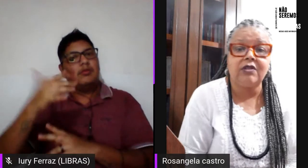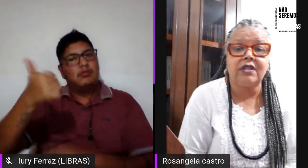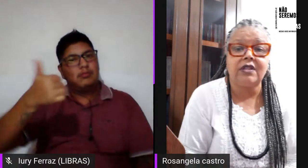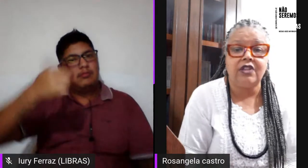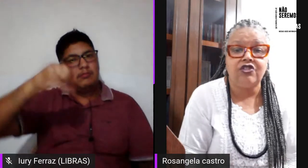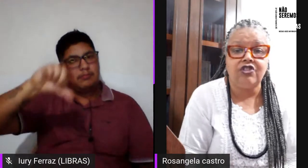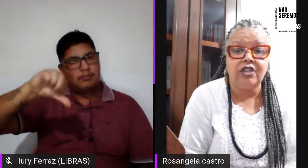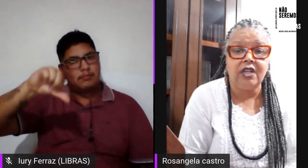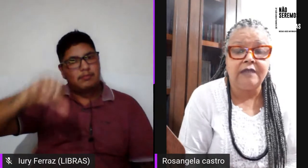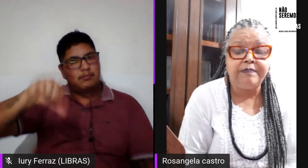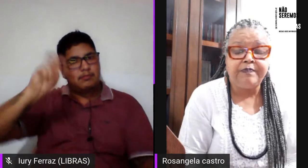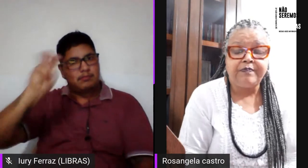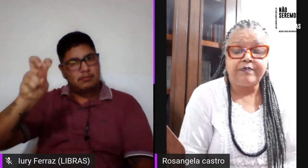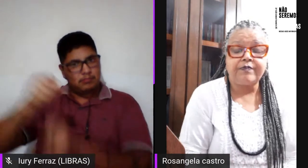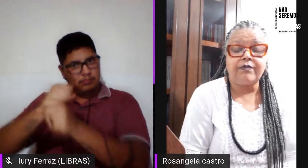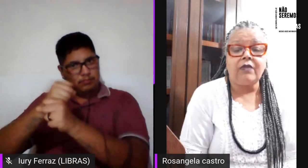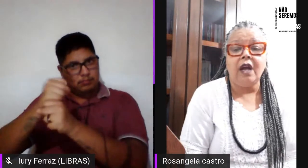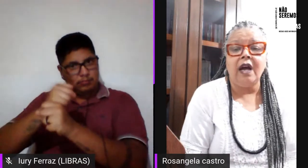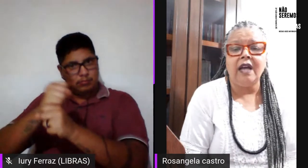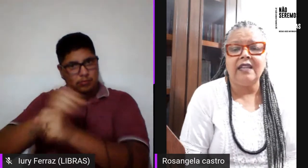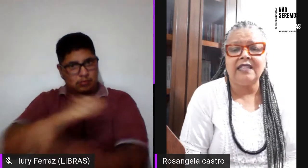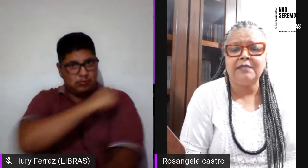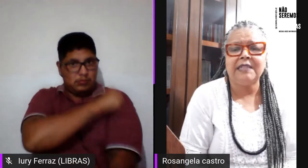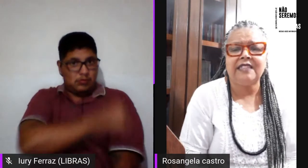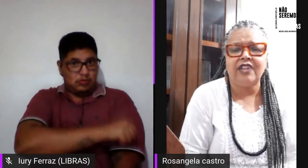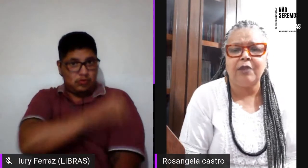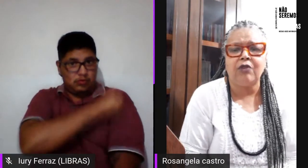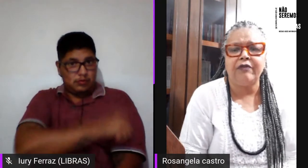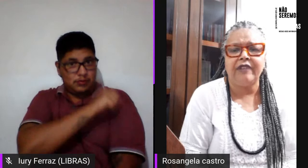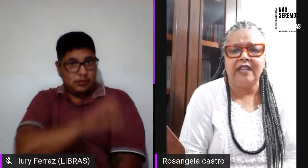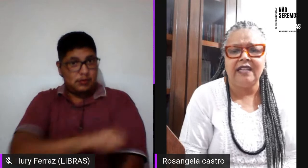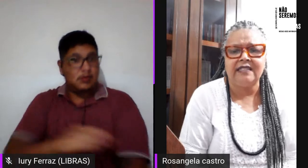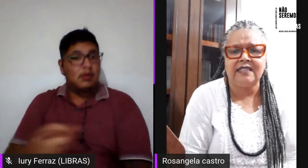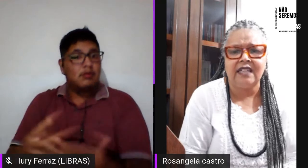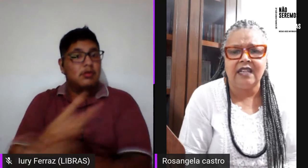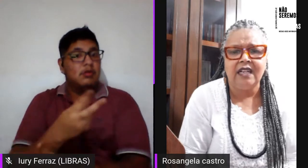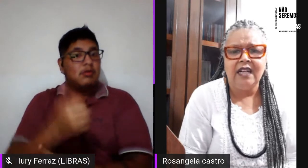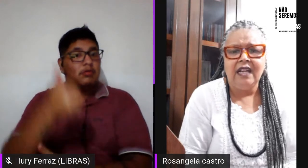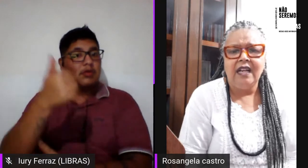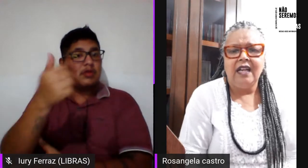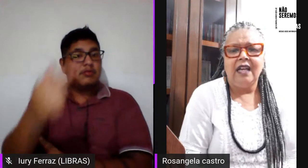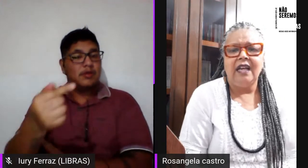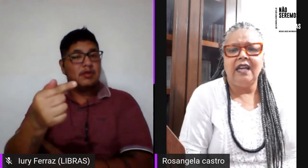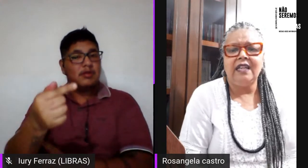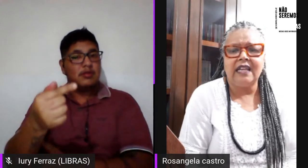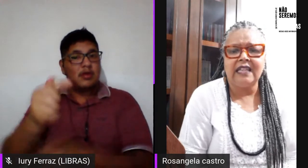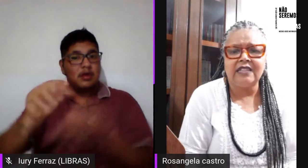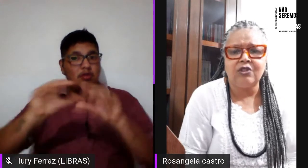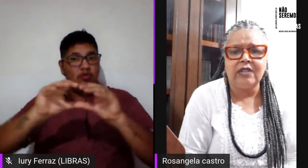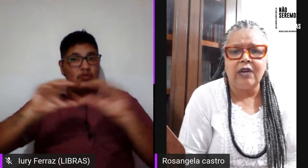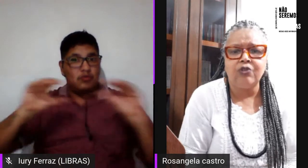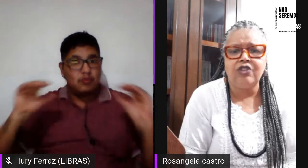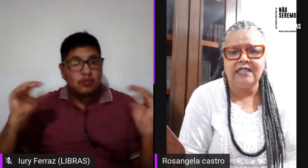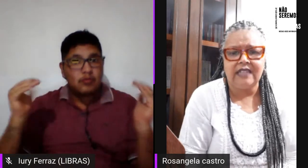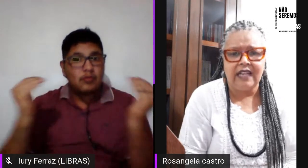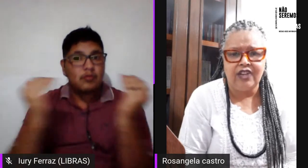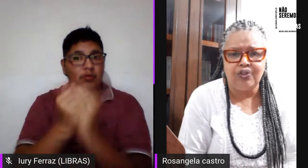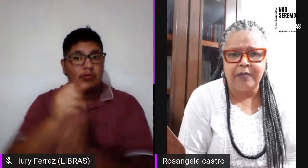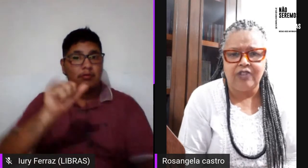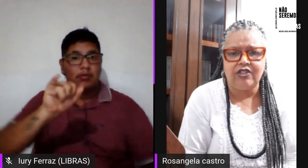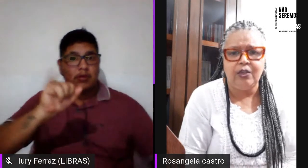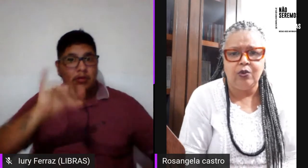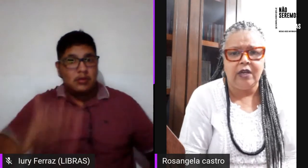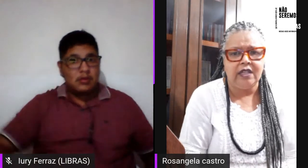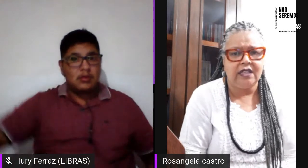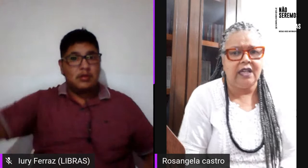de Janeiro cedia a 17ª Conferência Internacional de Gays e